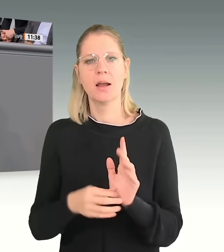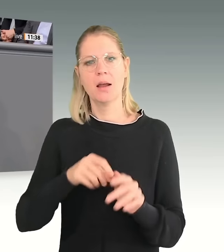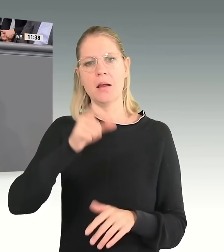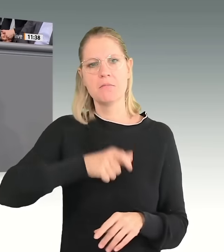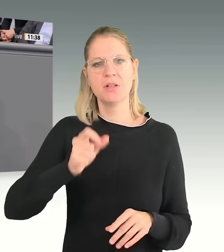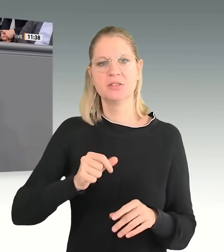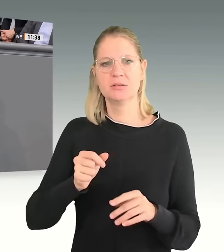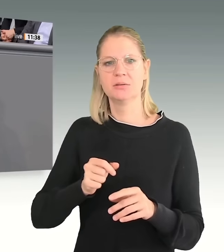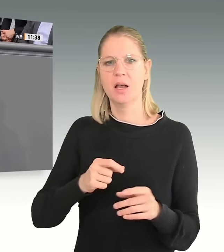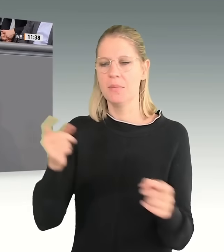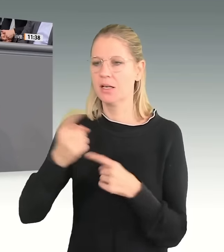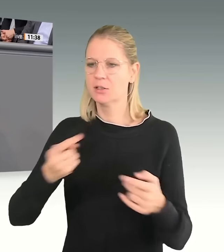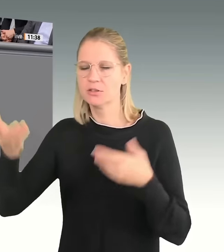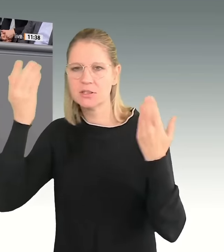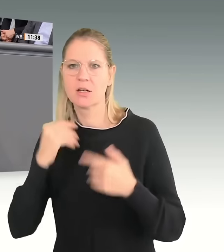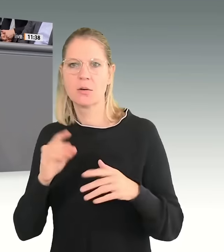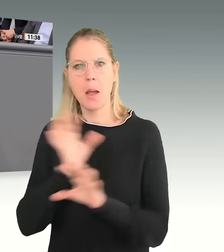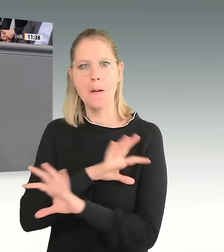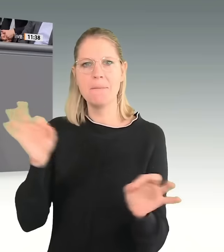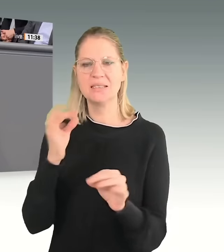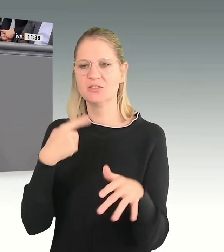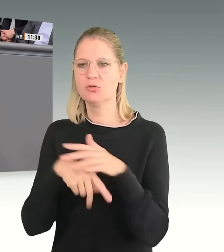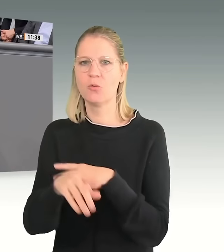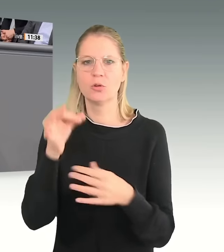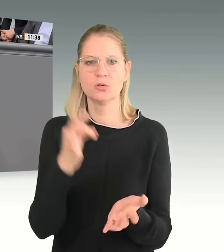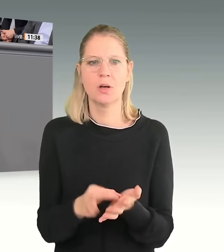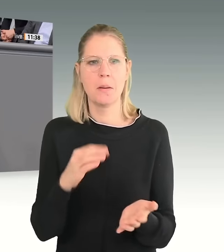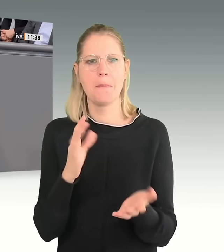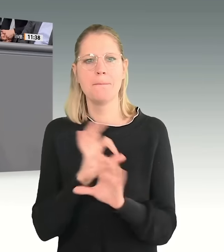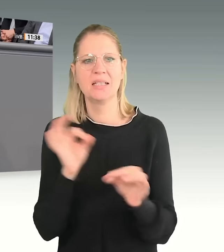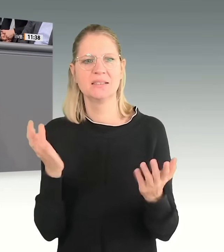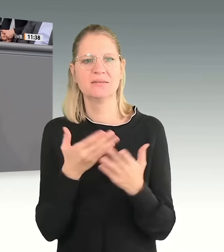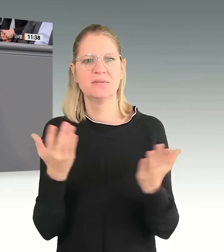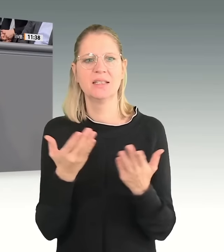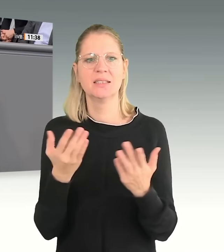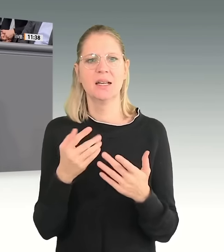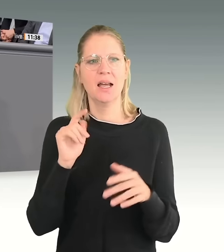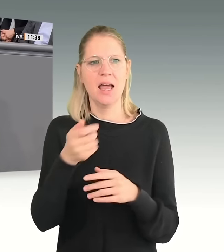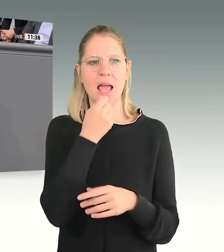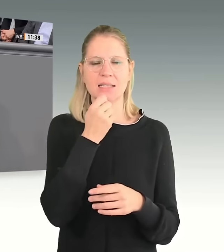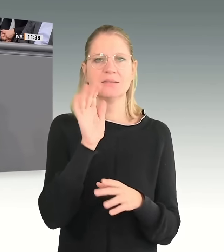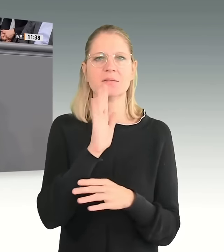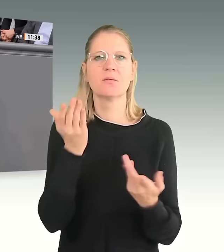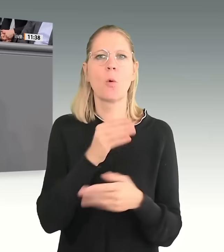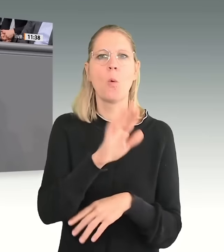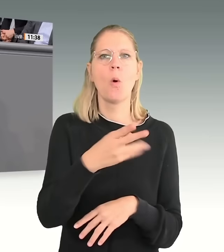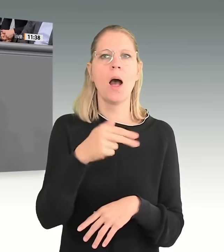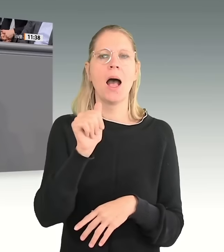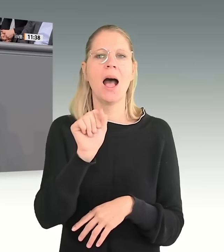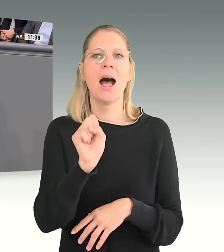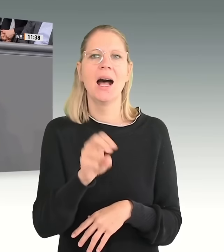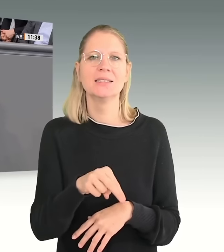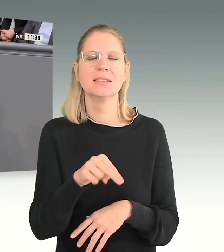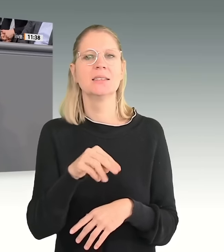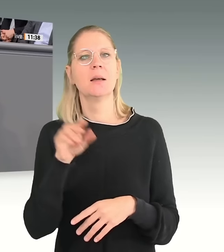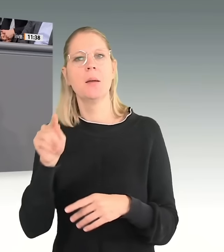wo die besten Zufluchtsorte sind. Erstens. Gehen Sie Essen bei Hans im Glück oder im Backwerk. Und am besten bestellen Sie etwas mit Schweinefleisch, damit man denkt,